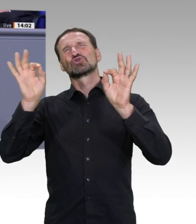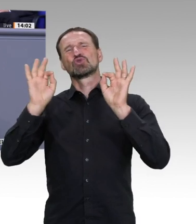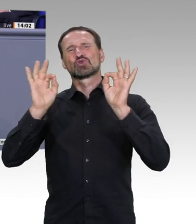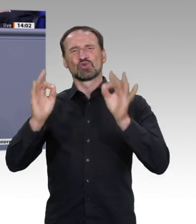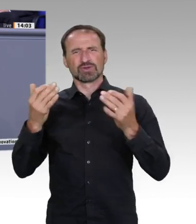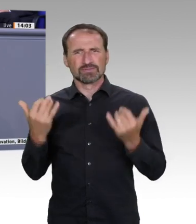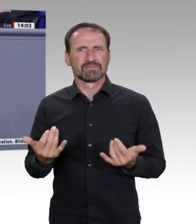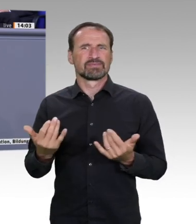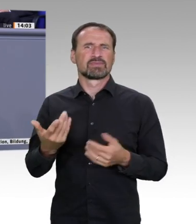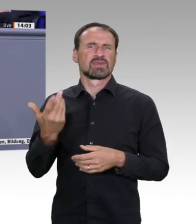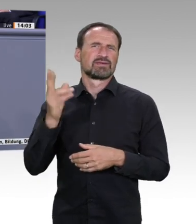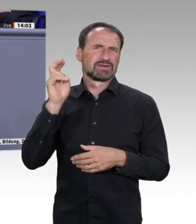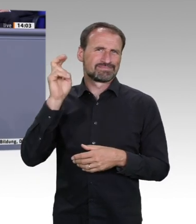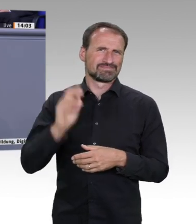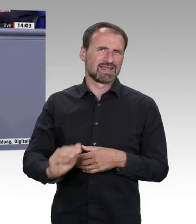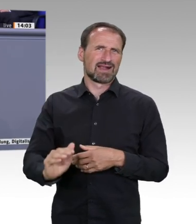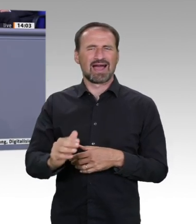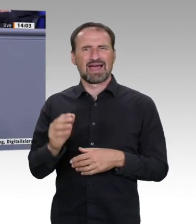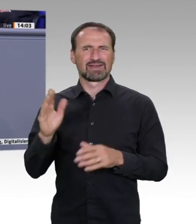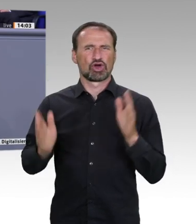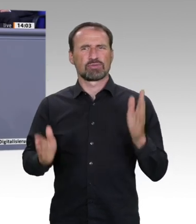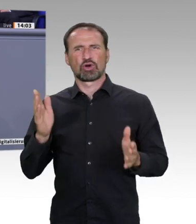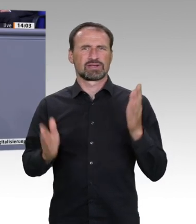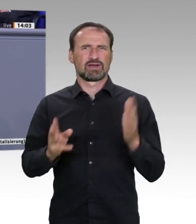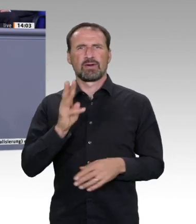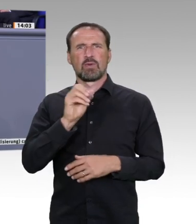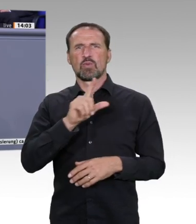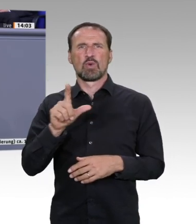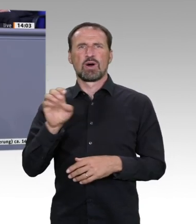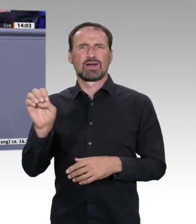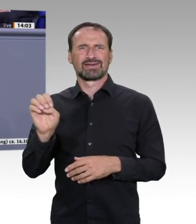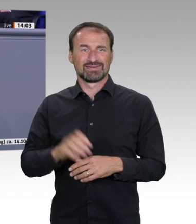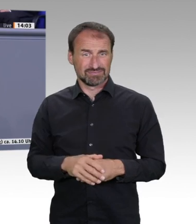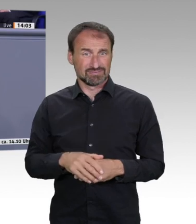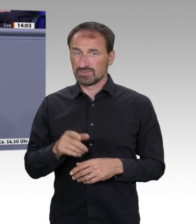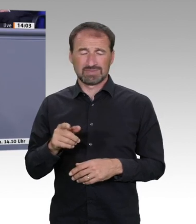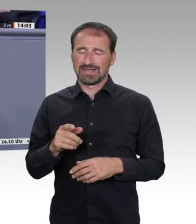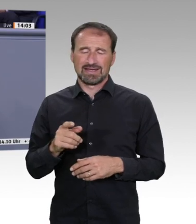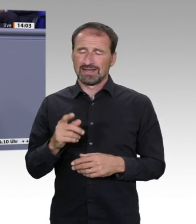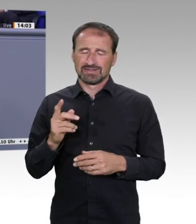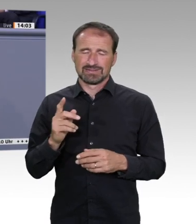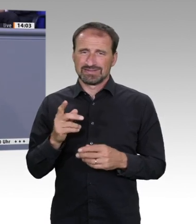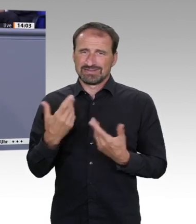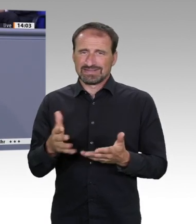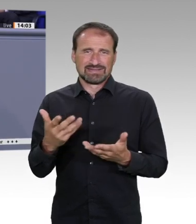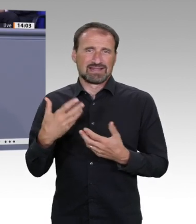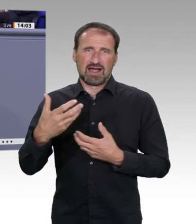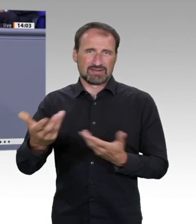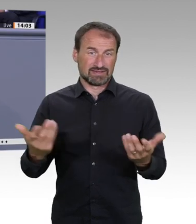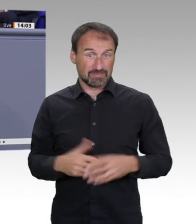mitzunehmen und am Fortschritt auch alle teilhaben zu lassen. Nachhaltig ist